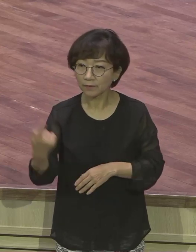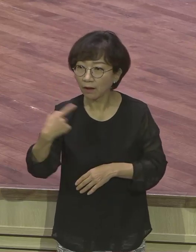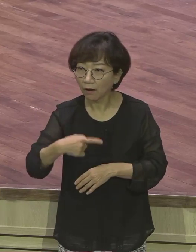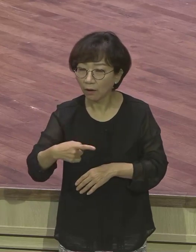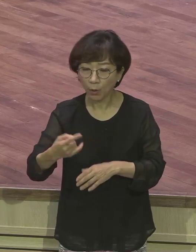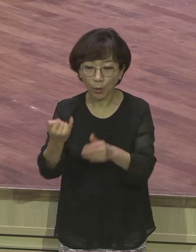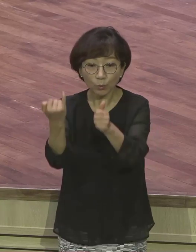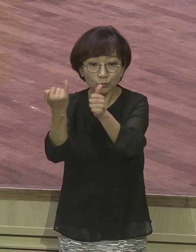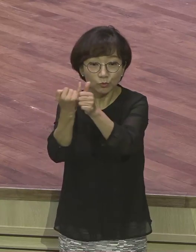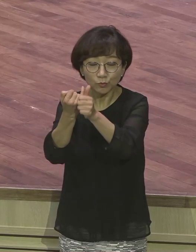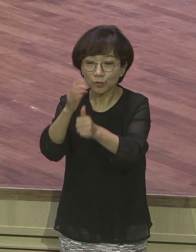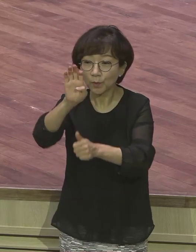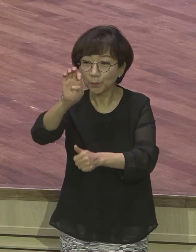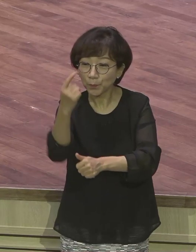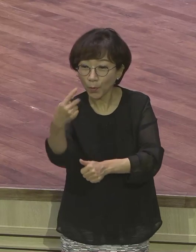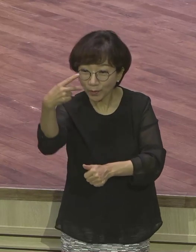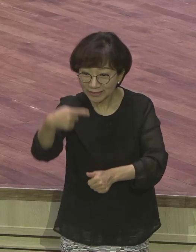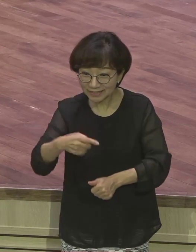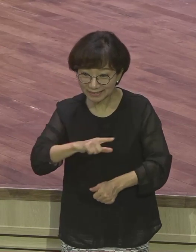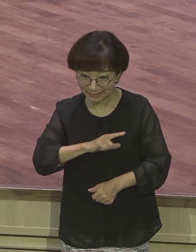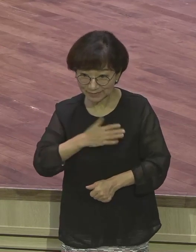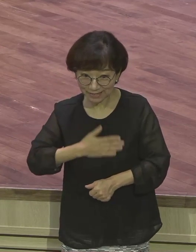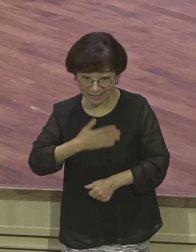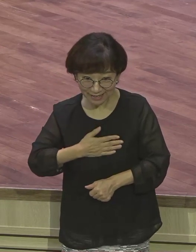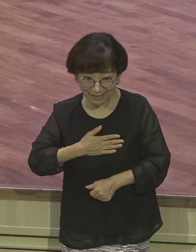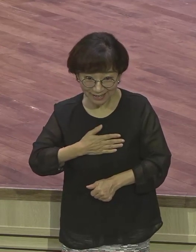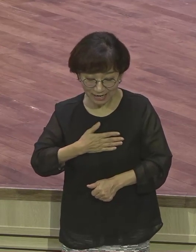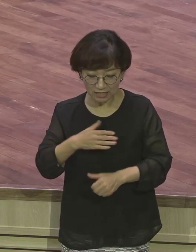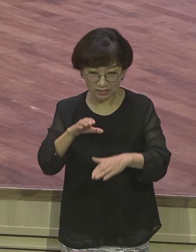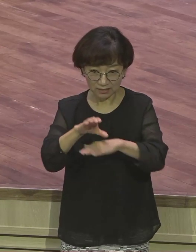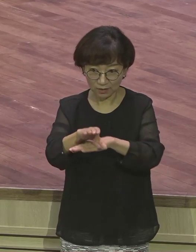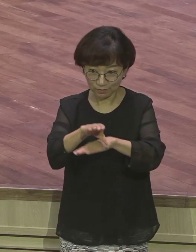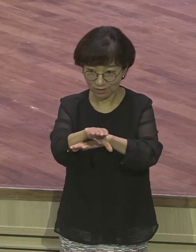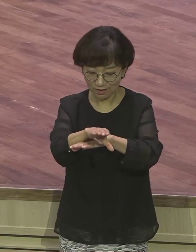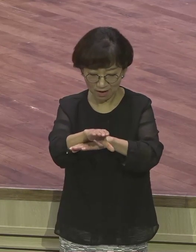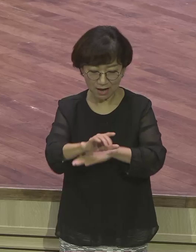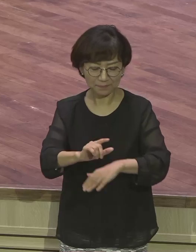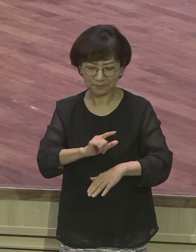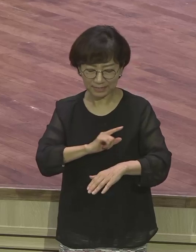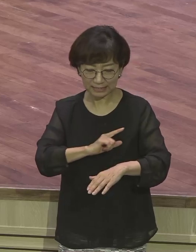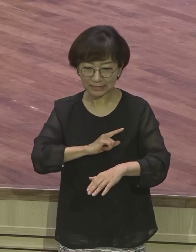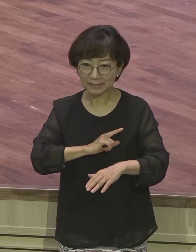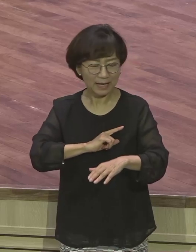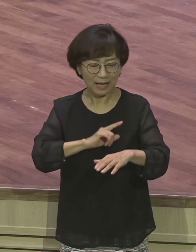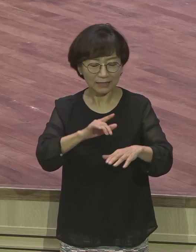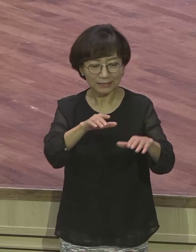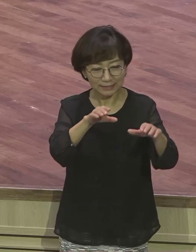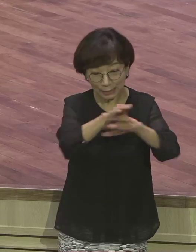아시죠? 포드 세계적인 자동차잖아요. 이 포드 사진 밑에 뭐라고 써놨냐